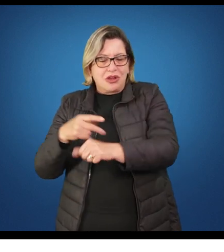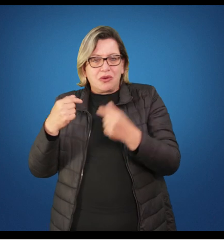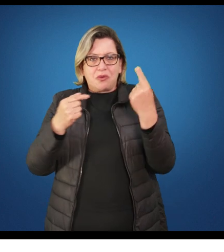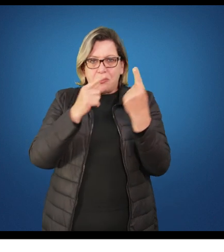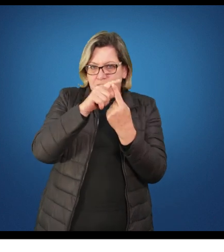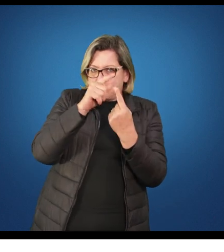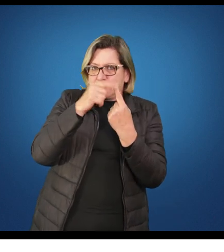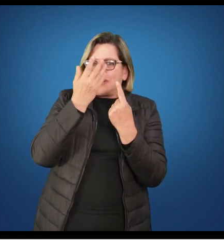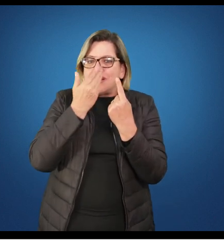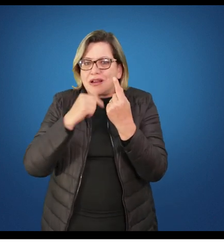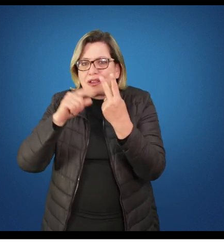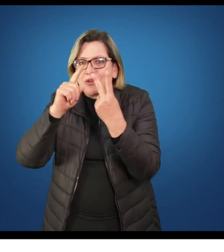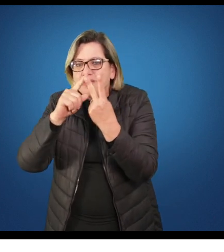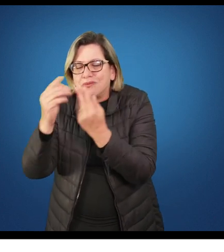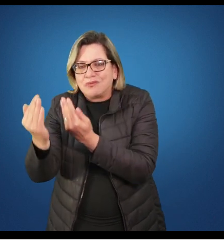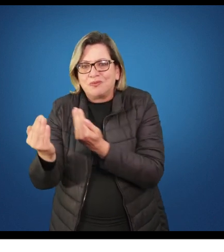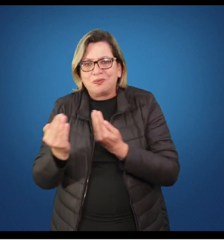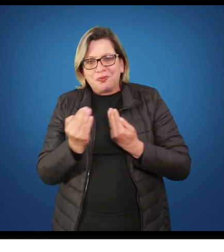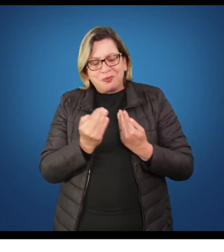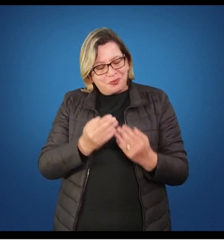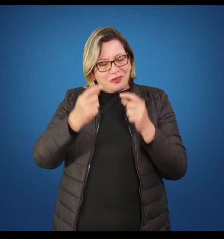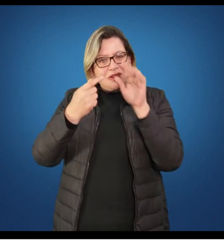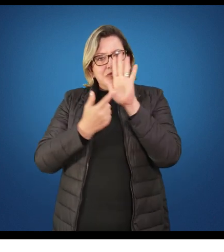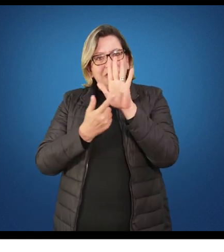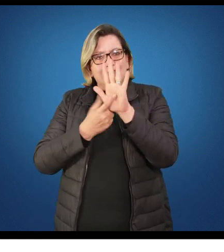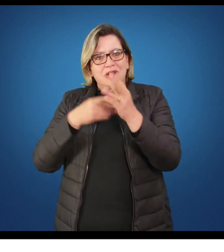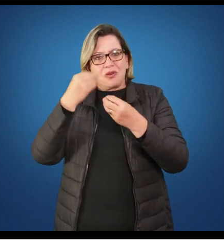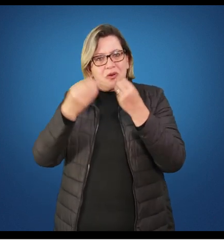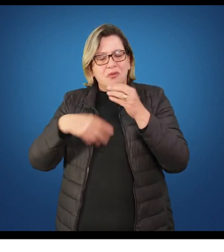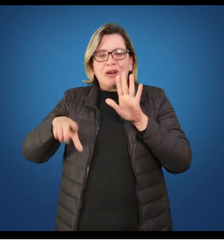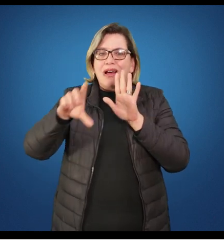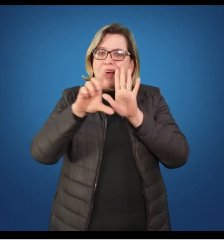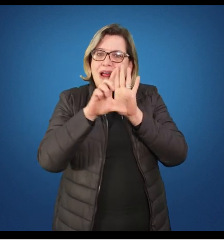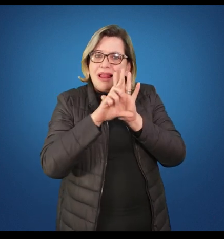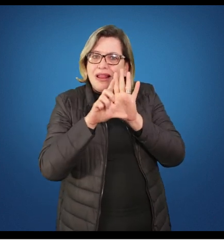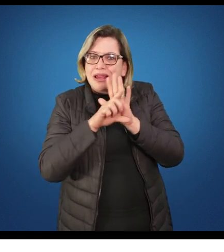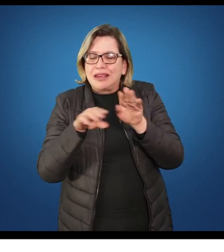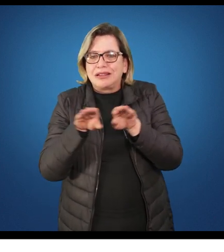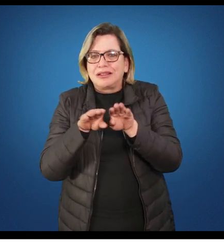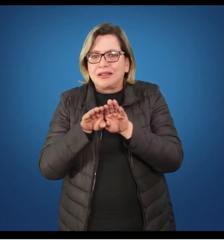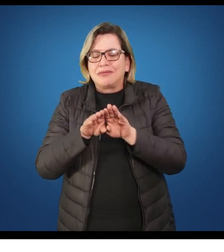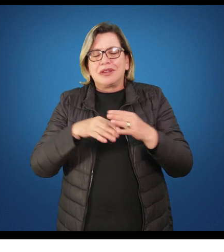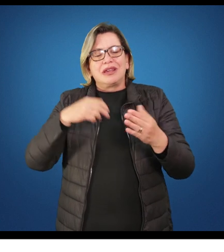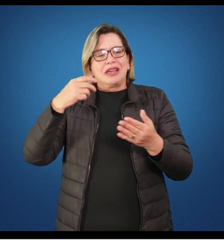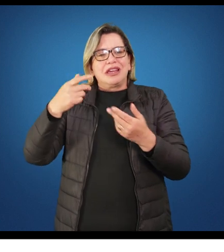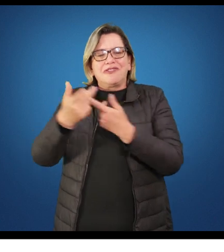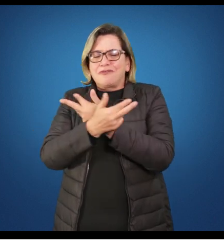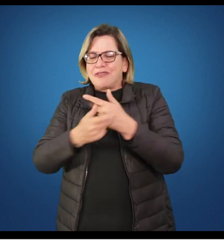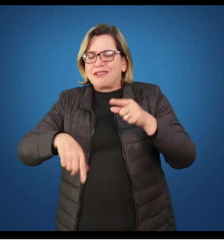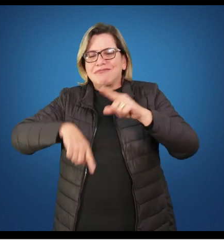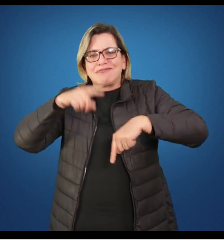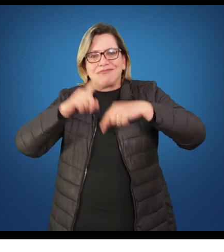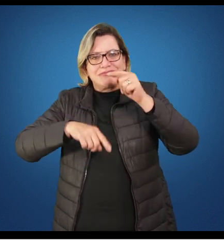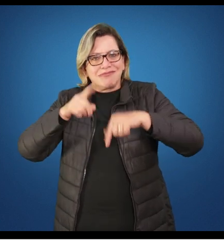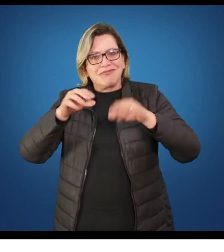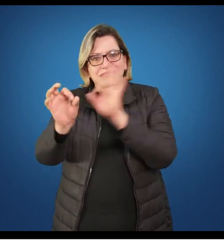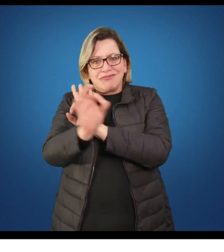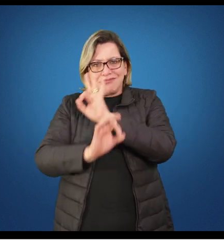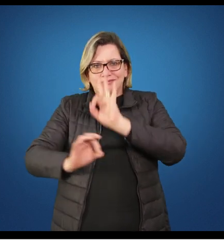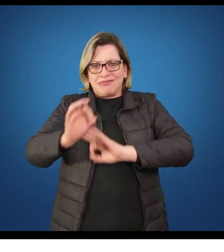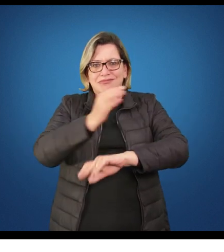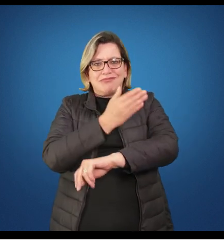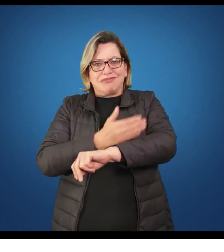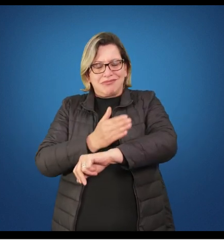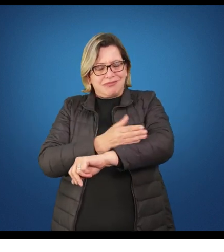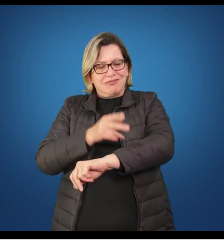específica com o adolescente, que vão enfatizar os documentos orientadores na atualidade dessa prática pedagógica e, por